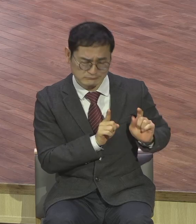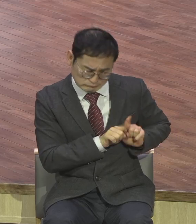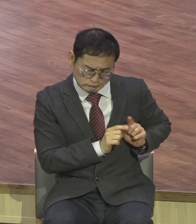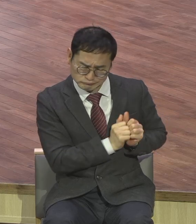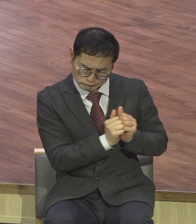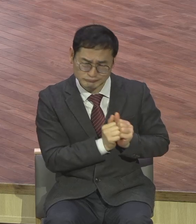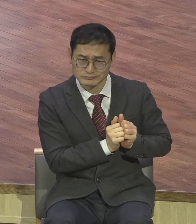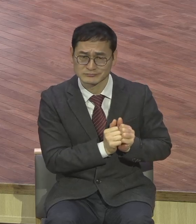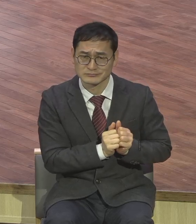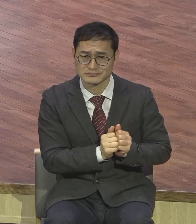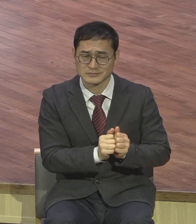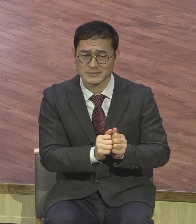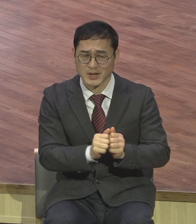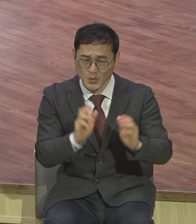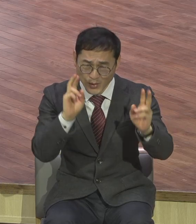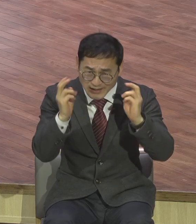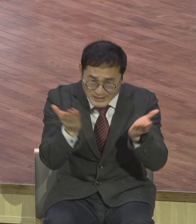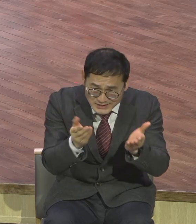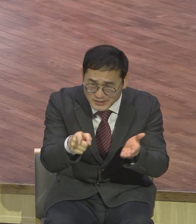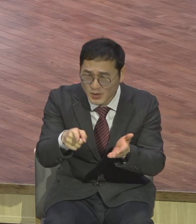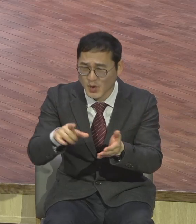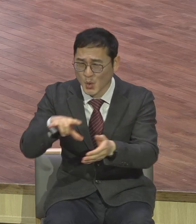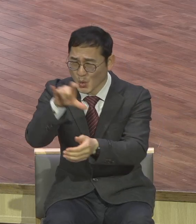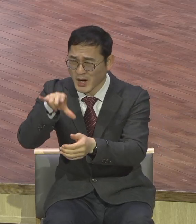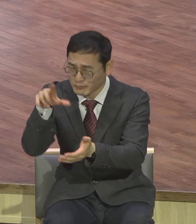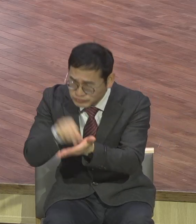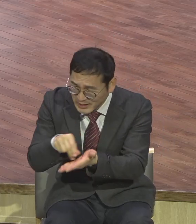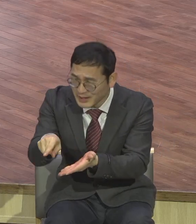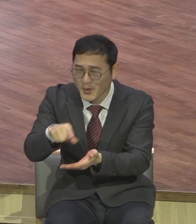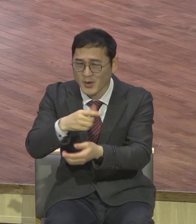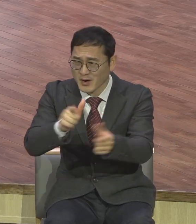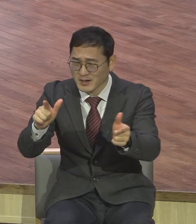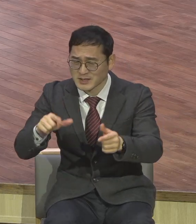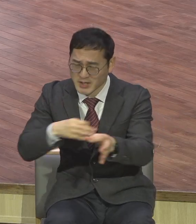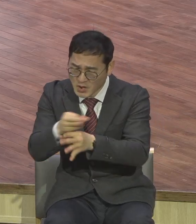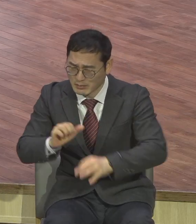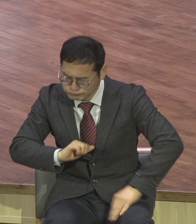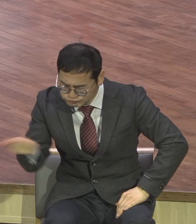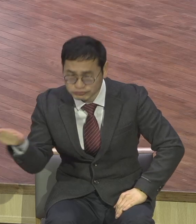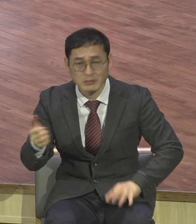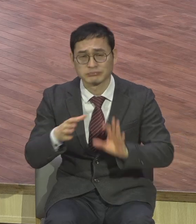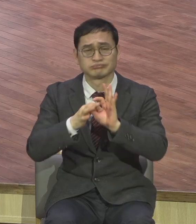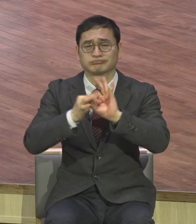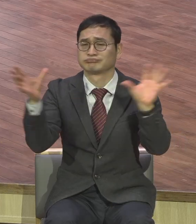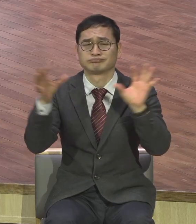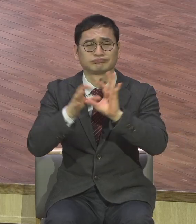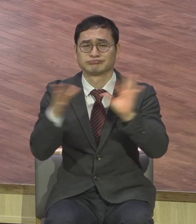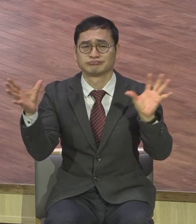왔다 뭐 살 버려 왔다 코로나 팬데믹으로 전세계 불안하다 관계없어 예수가 크리스도예요